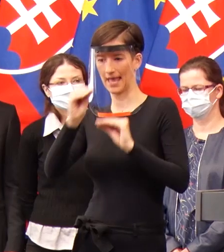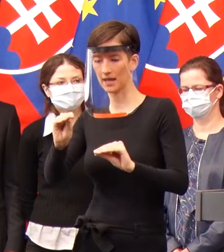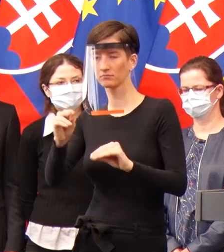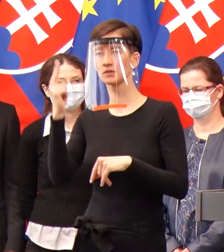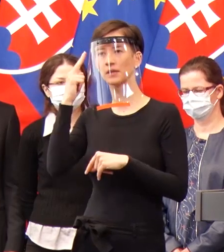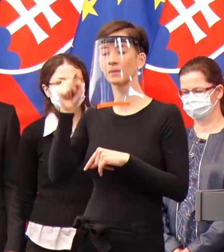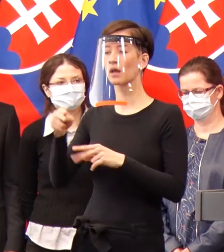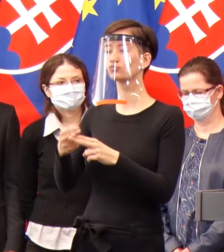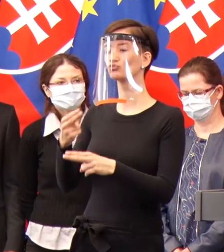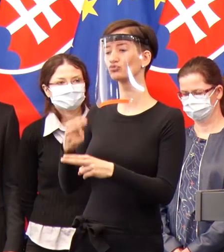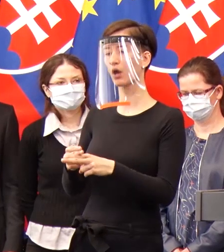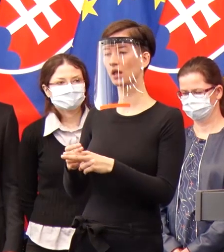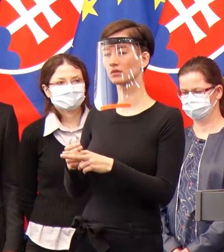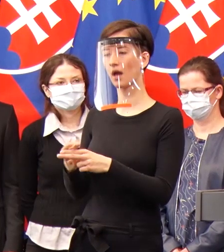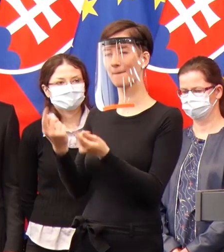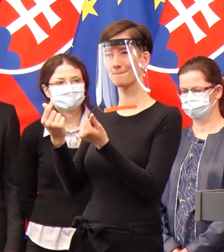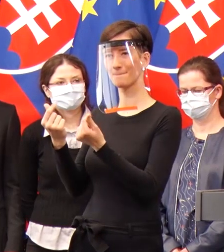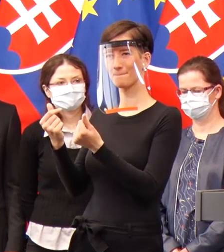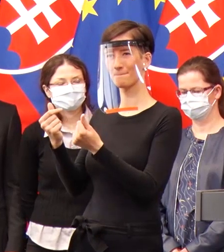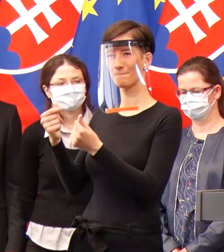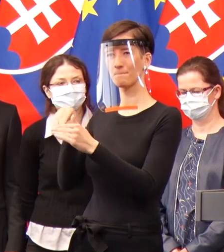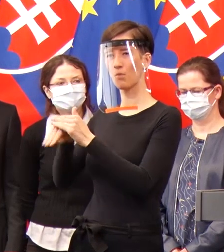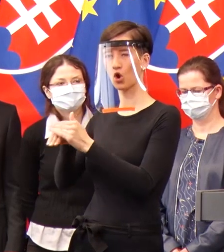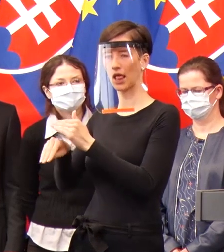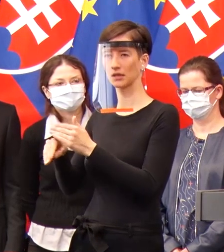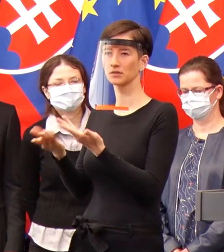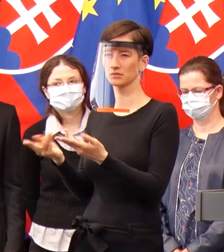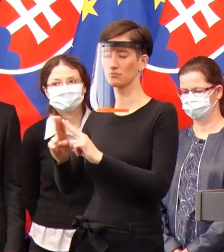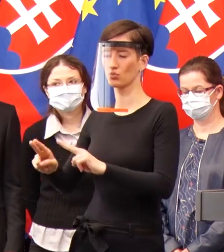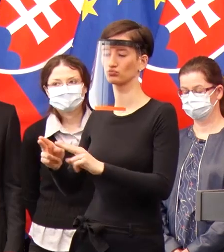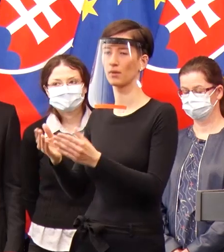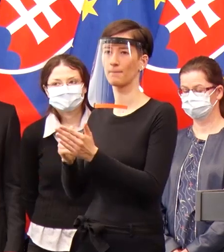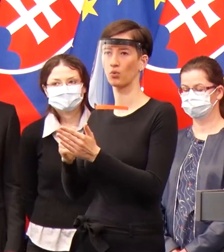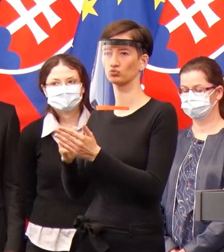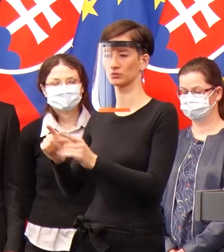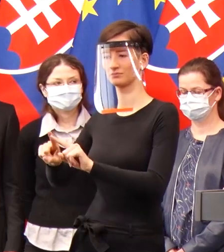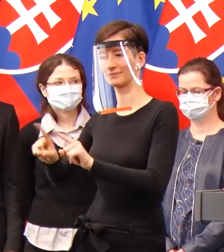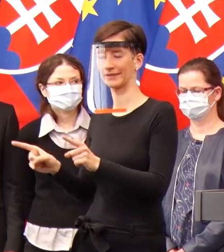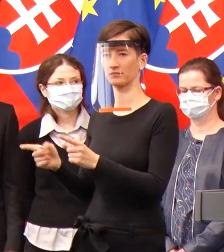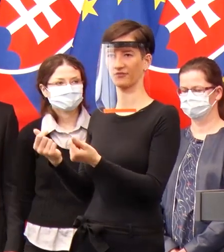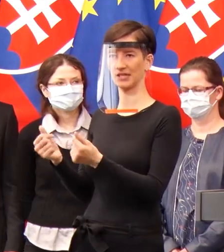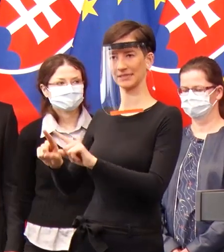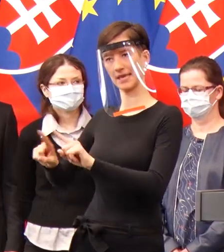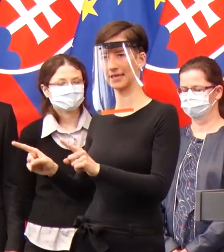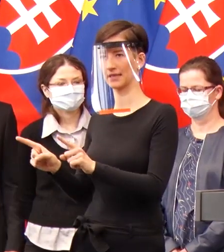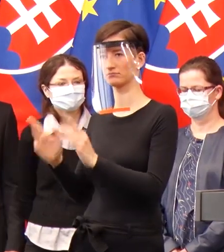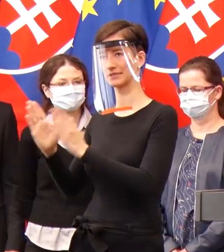a každé jedno euro bude dôležité ho identifikovať a použiť na zmyslu poľnú aktivitou. Ďakujeme. Ďakujem.